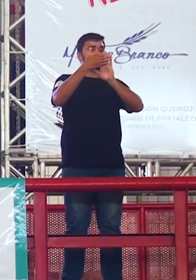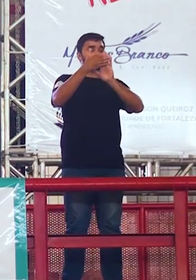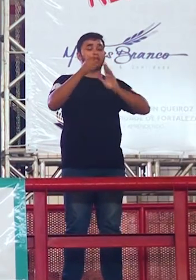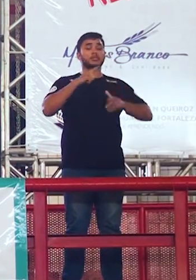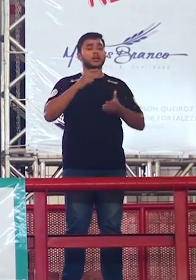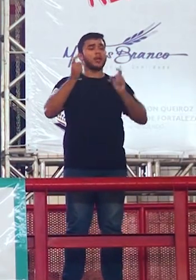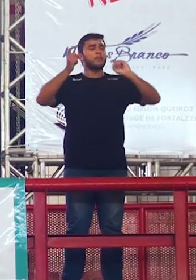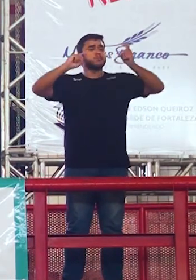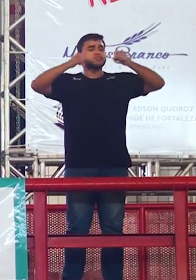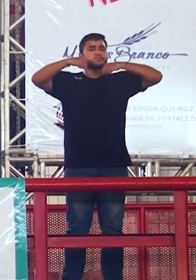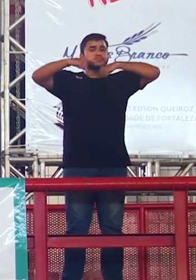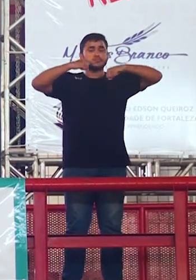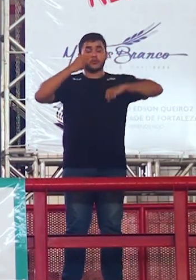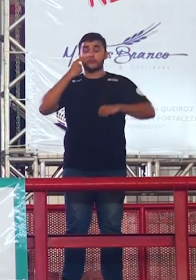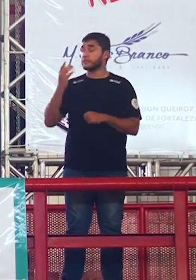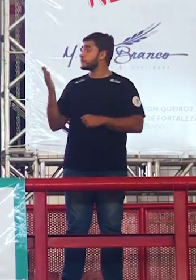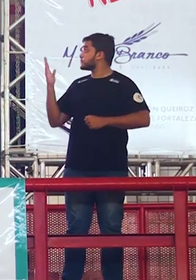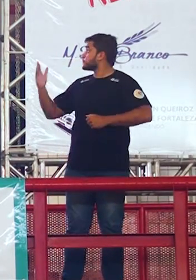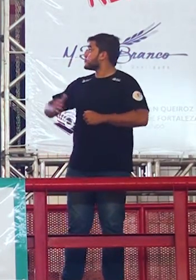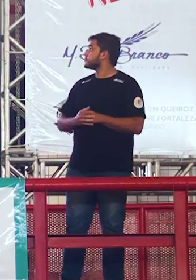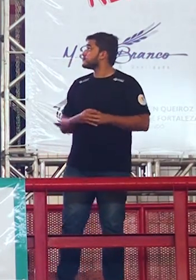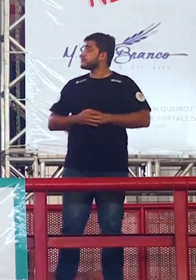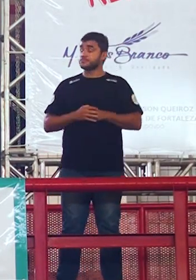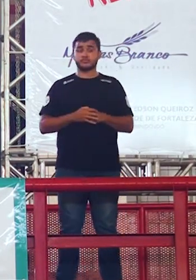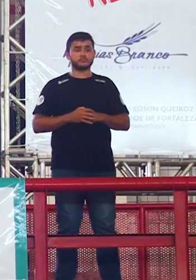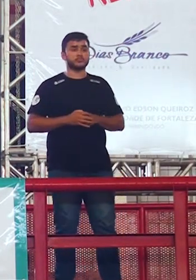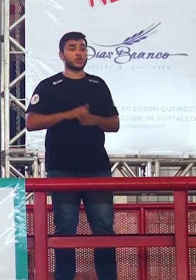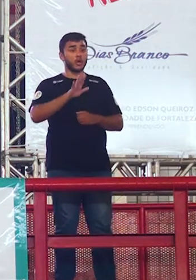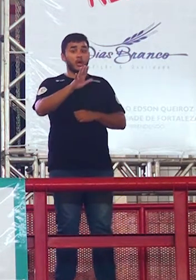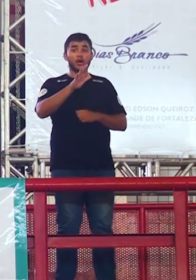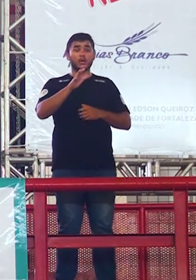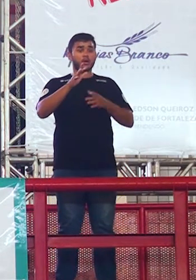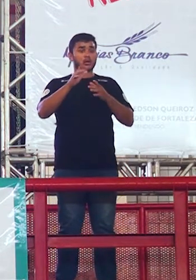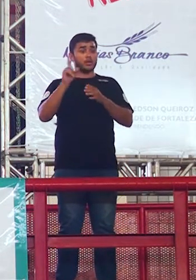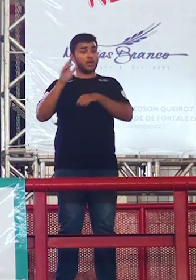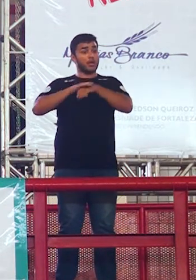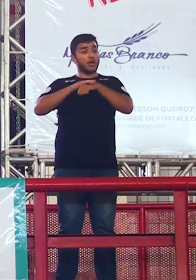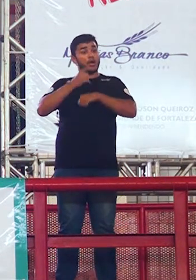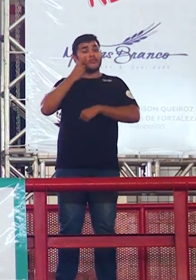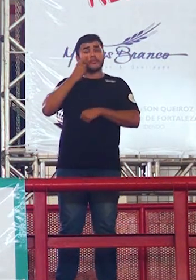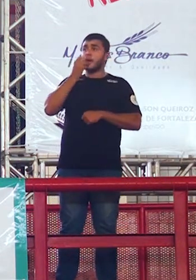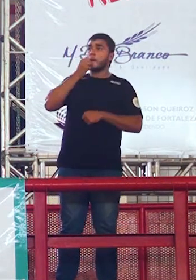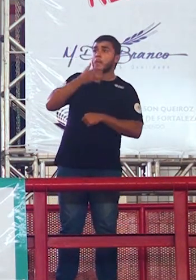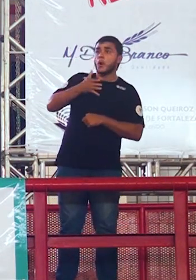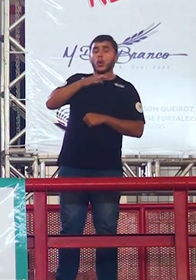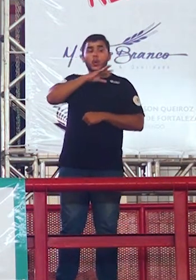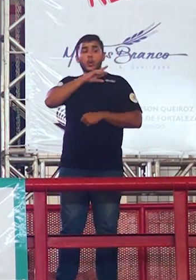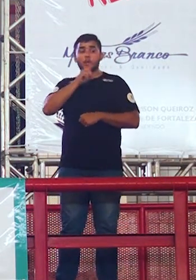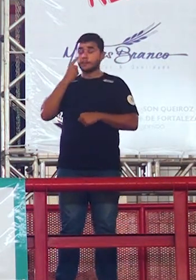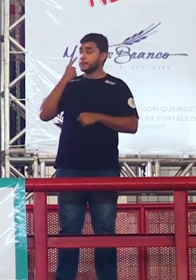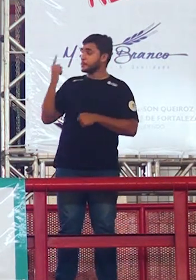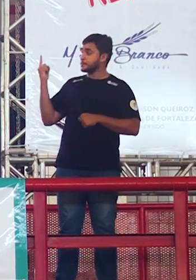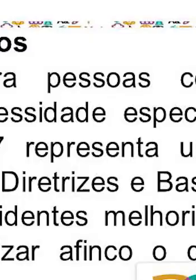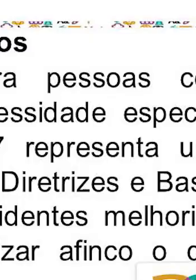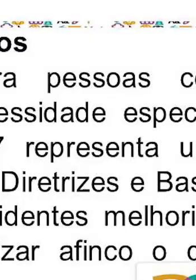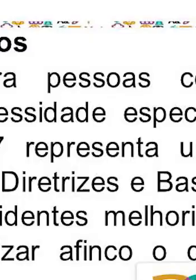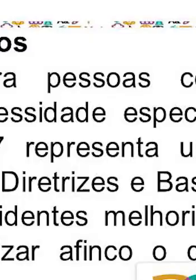debateu você agora está dando onde corretou olha o que ele disse